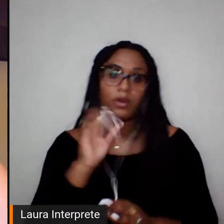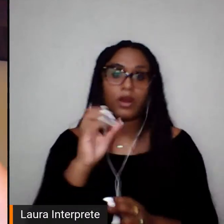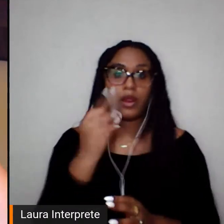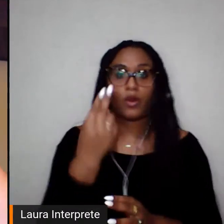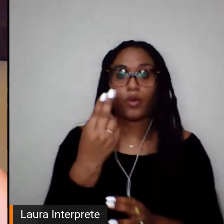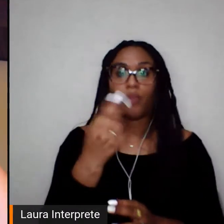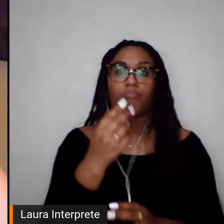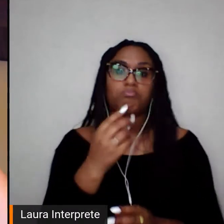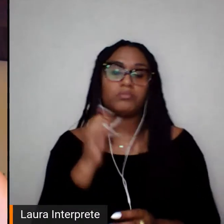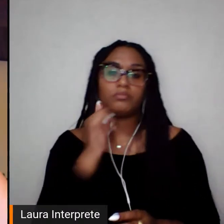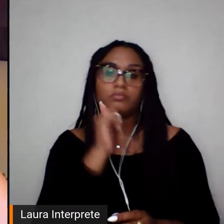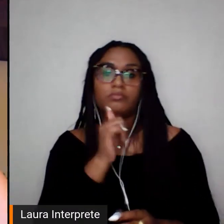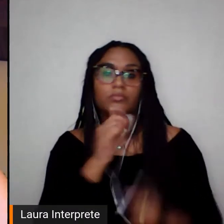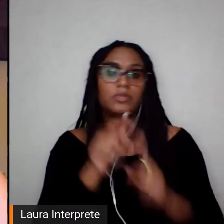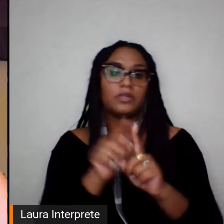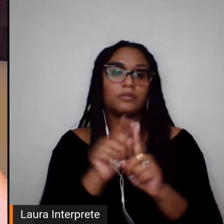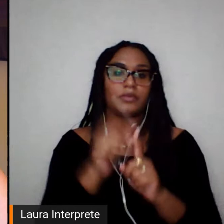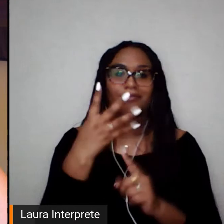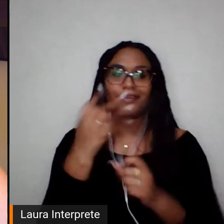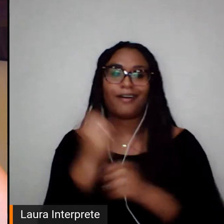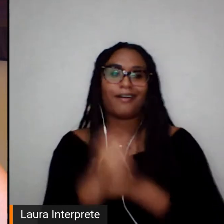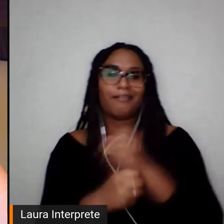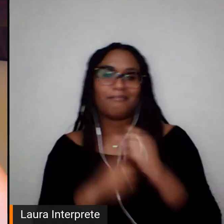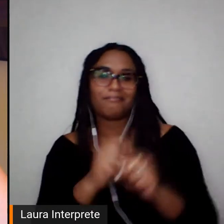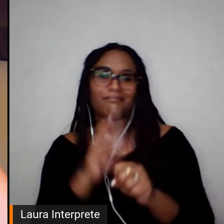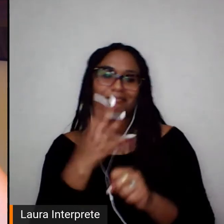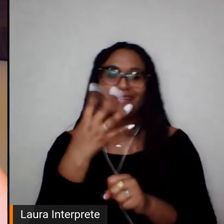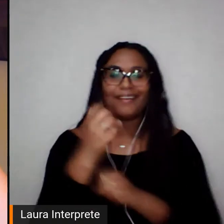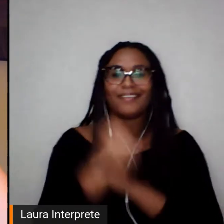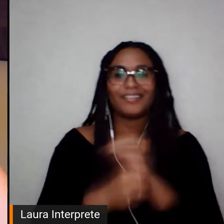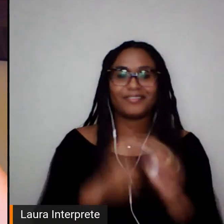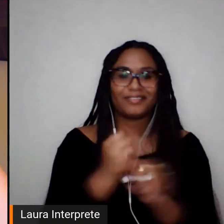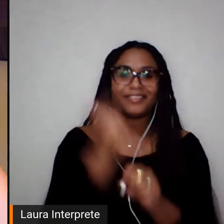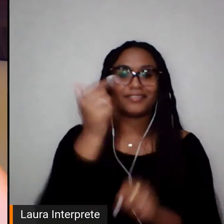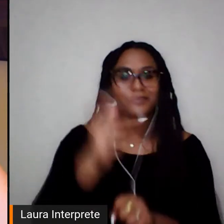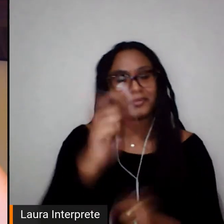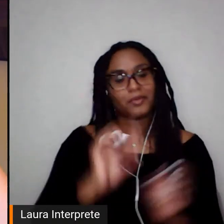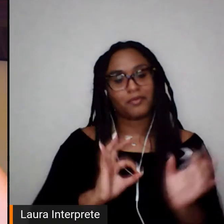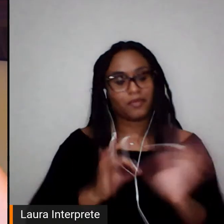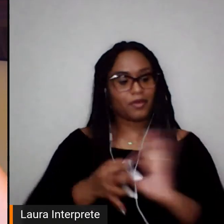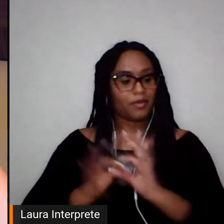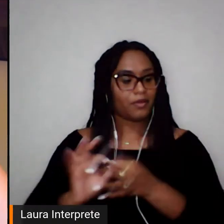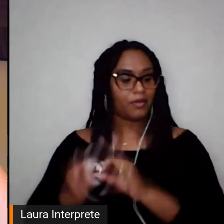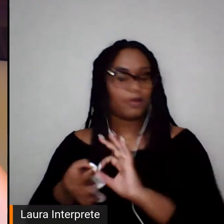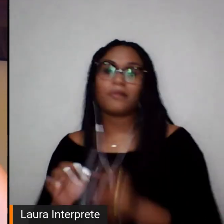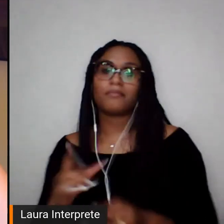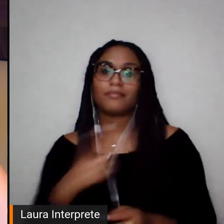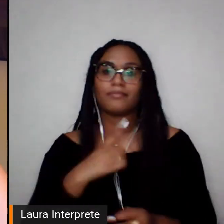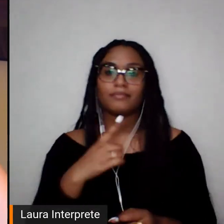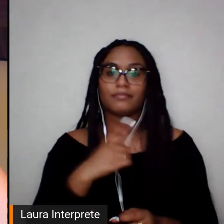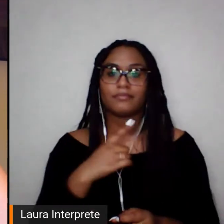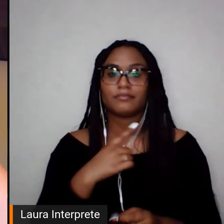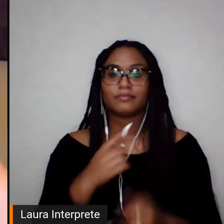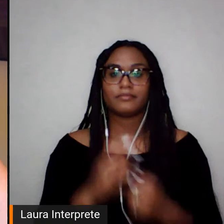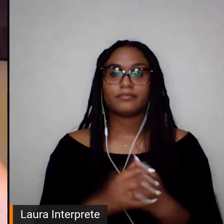pesquisa que nunca vai ter fim, porque de quatro em quatro anos a gente tem uma edição olímpica, e isso significa